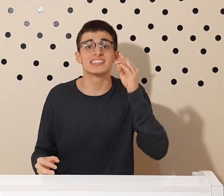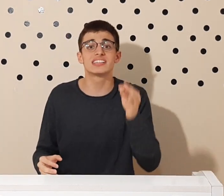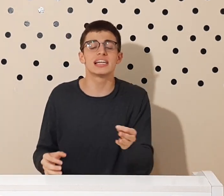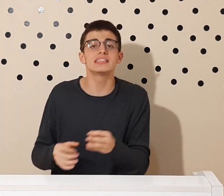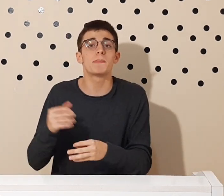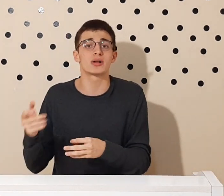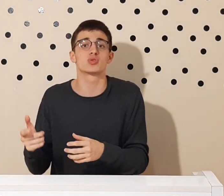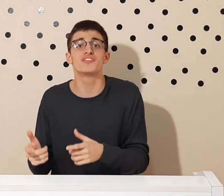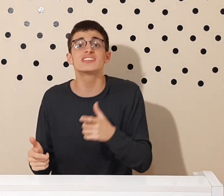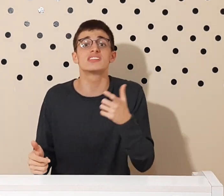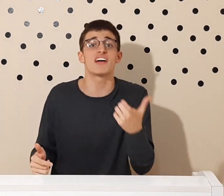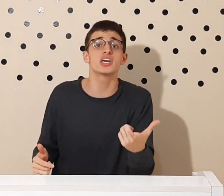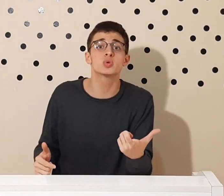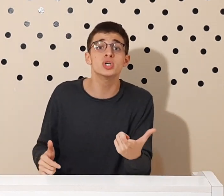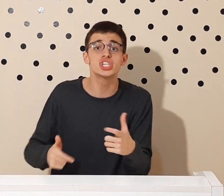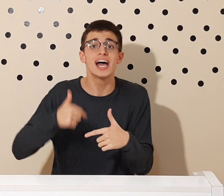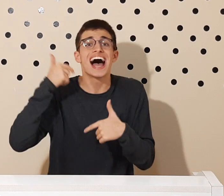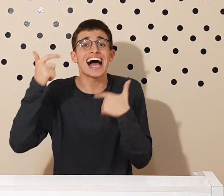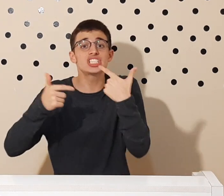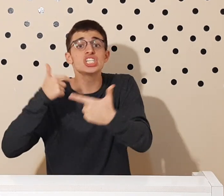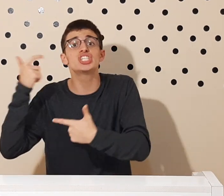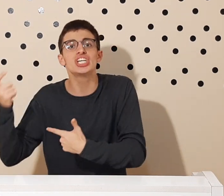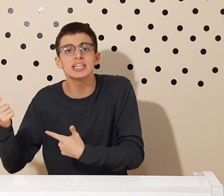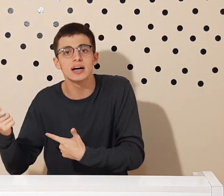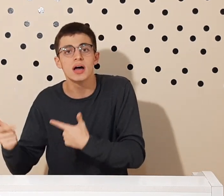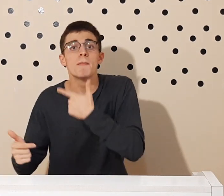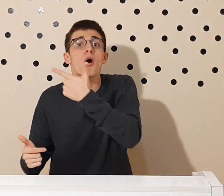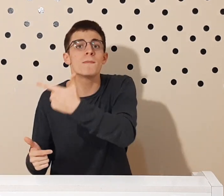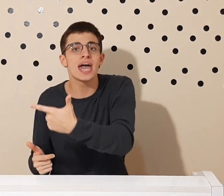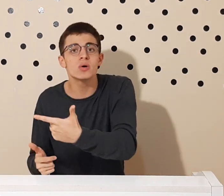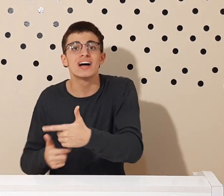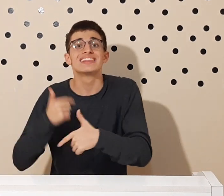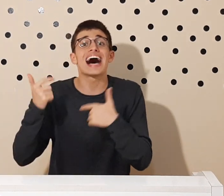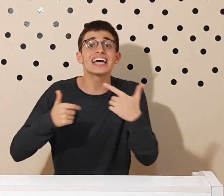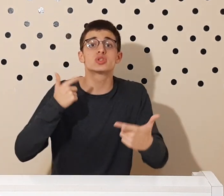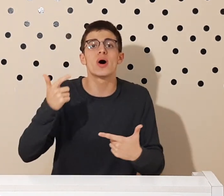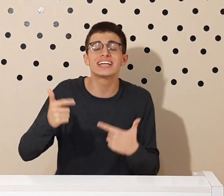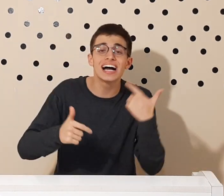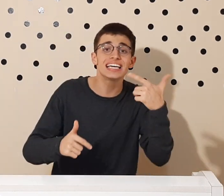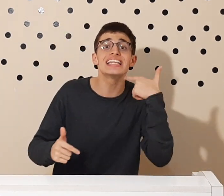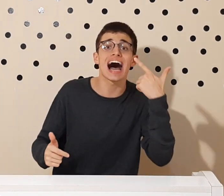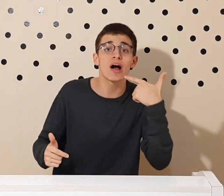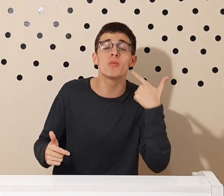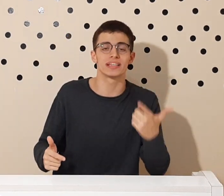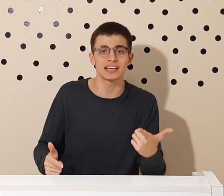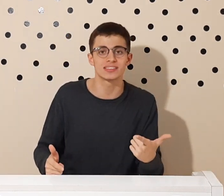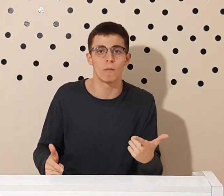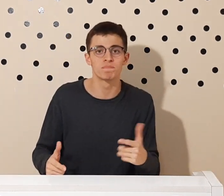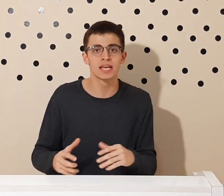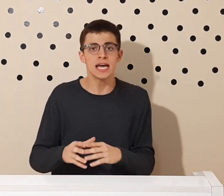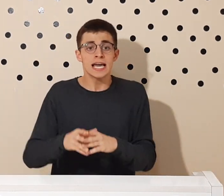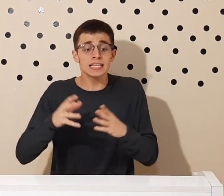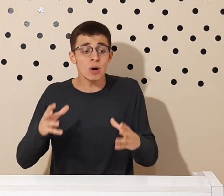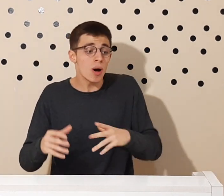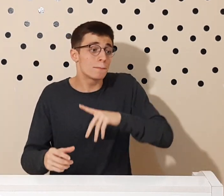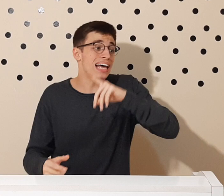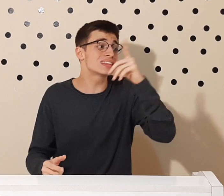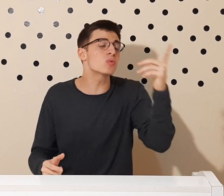excelência para os sofistas é a virtude atingida por meio da retórica e da argumentação. Então Platão